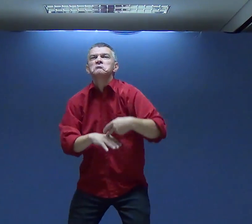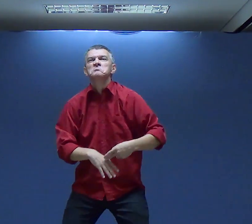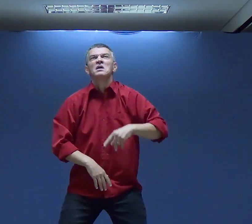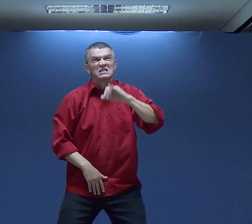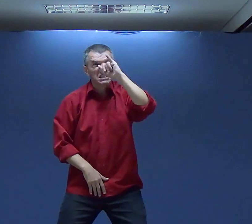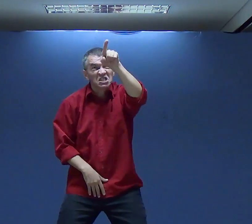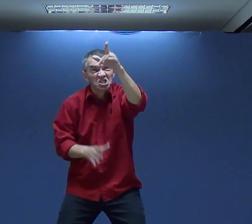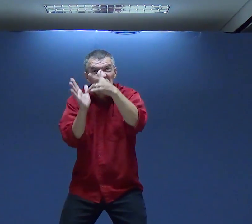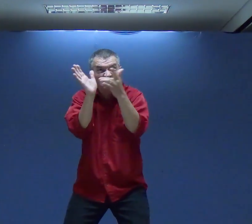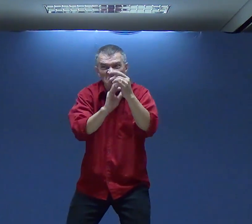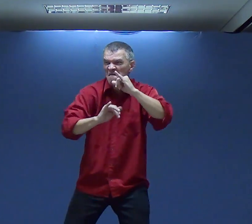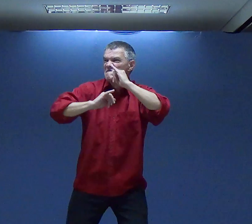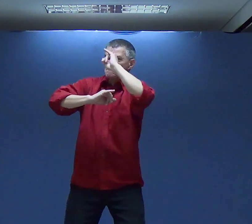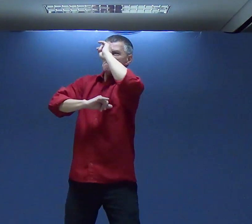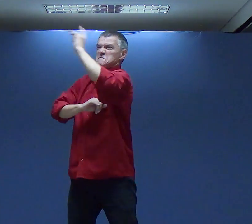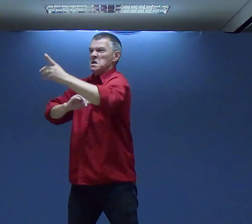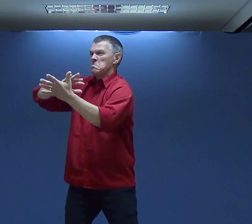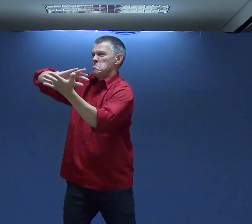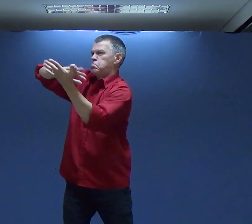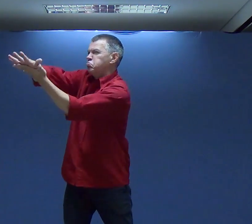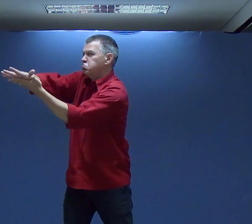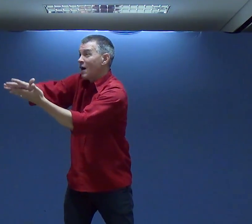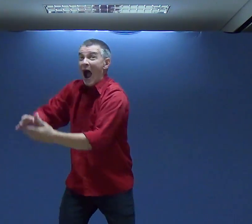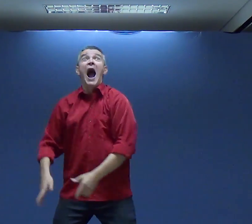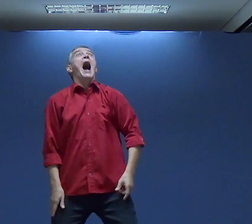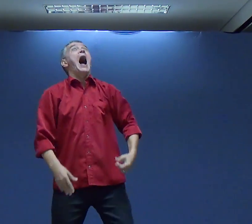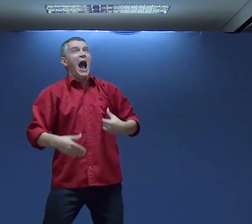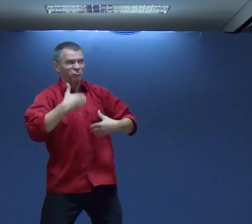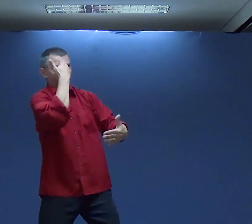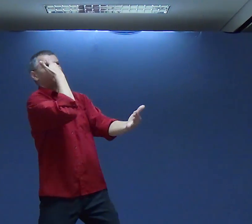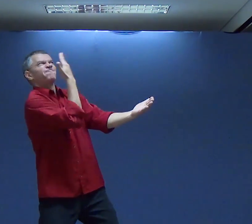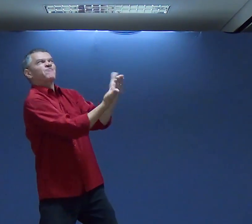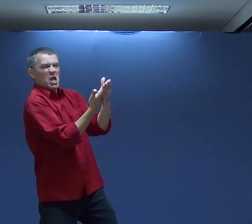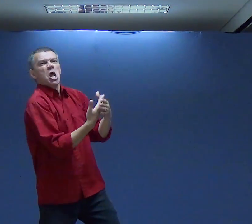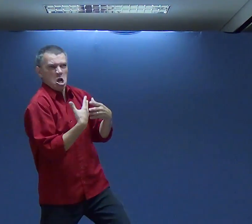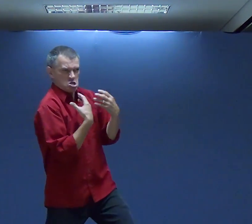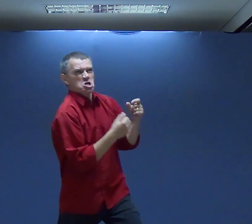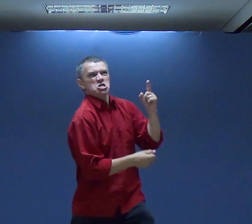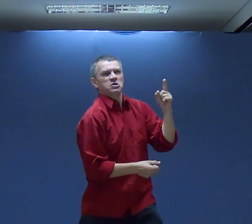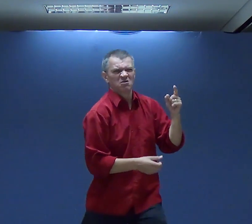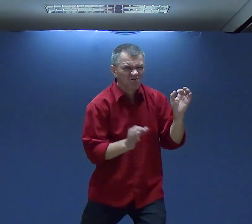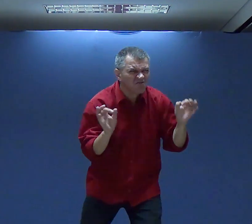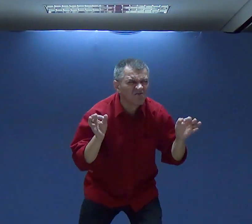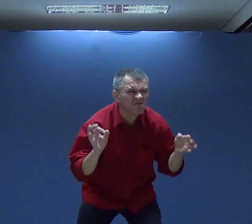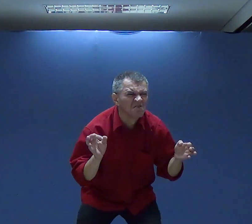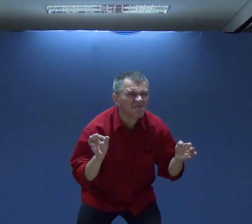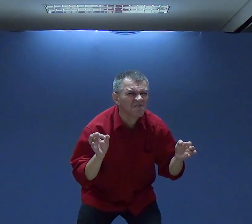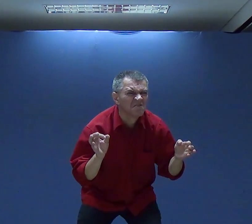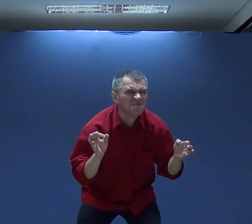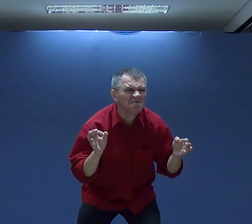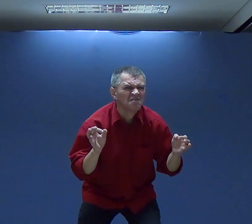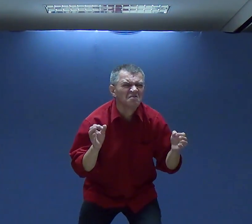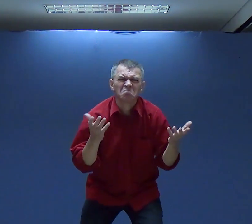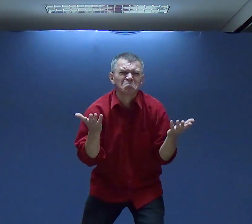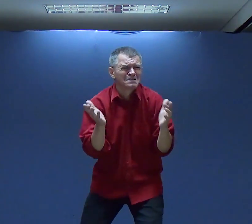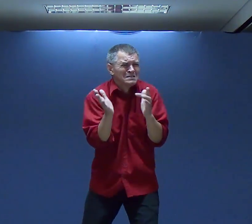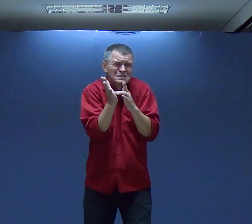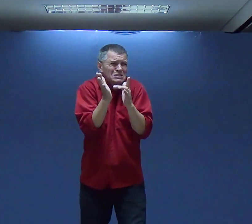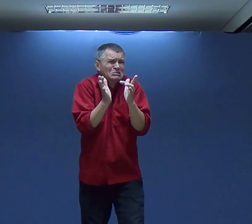Daquela forma Vem Prova que você É vencedor E eles entendiam Que era assim Que o Senhor Ia provar A sua vitória